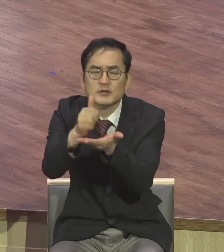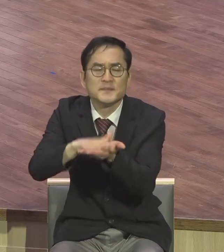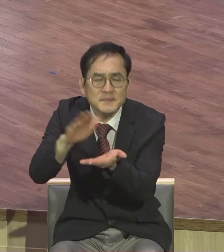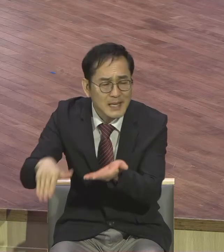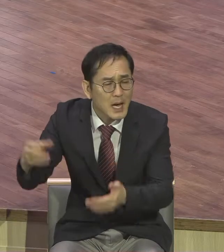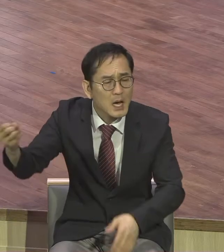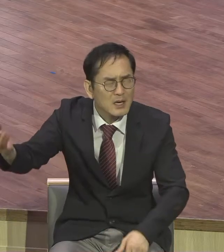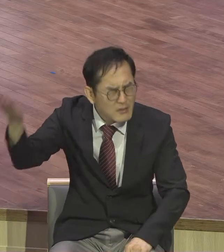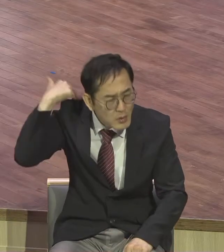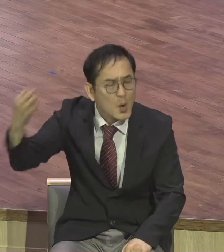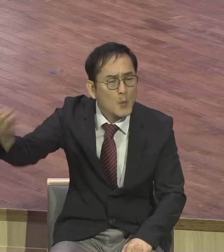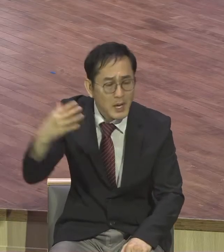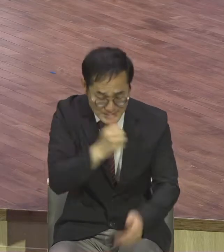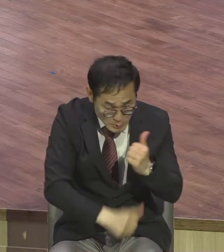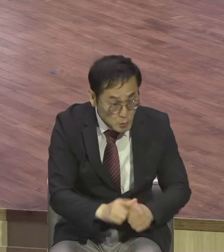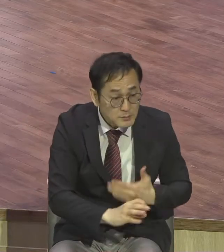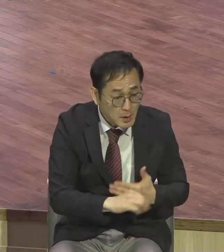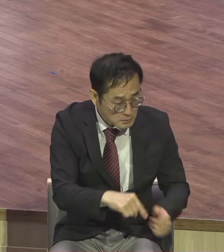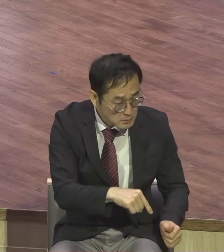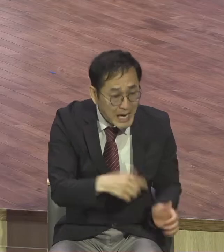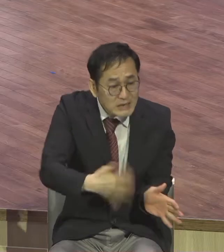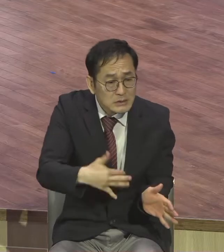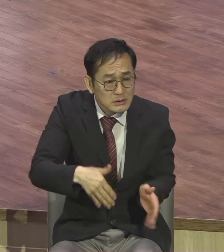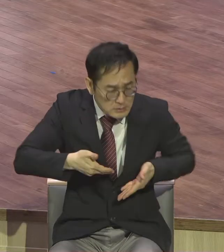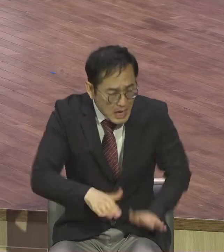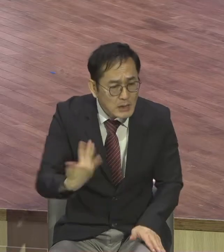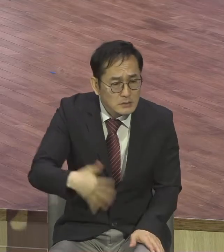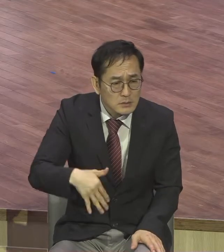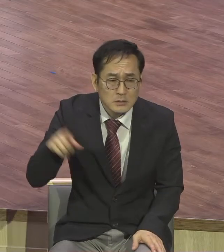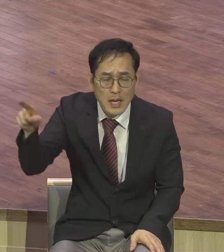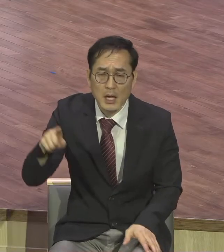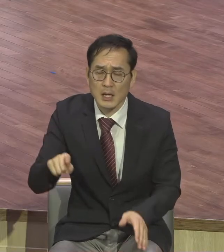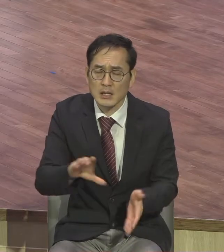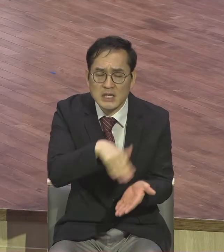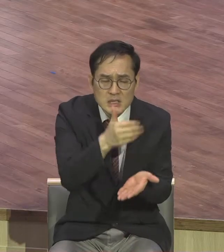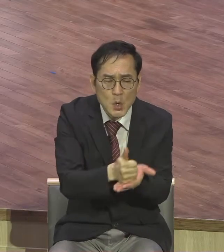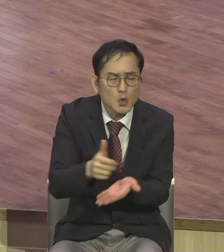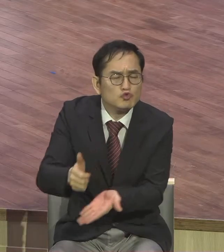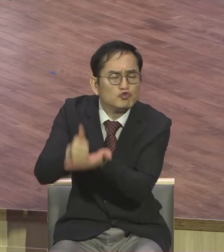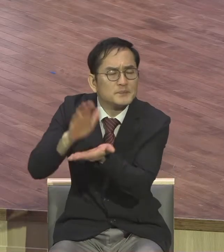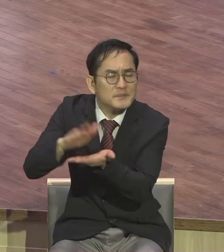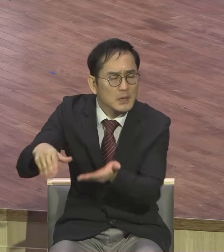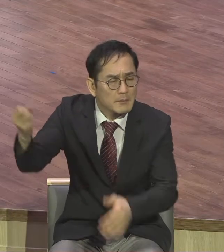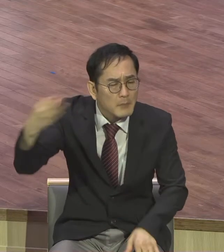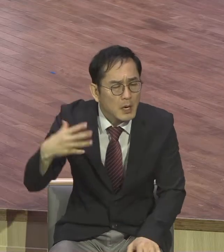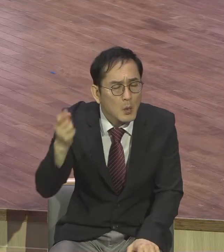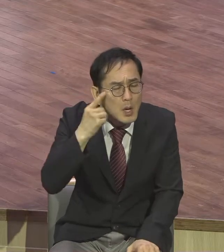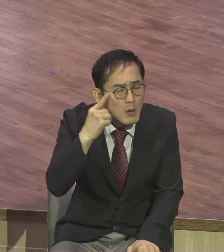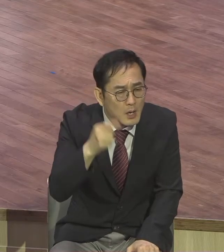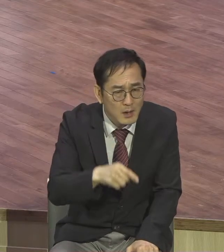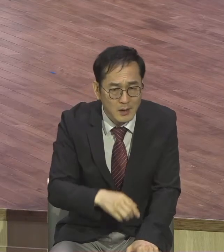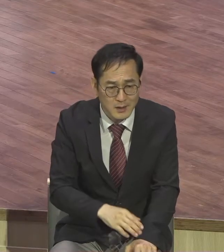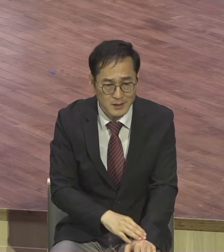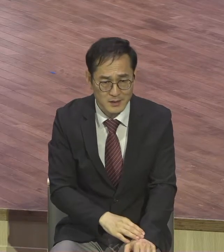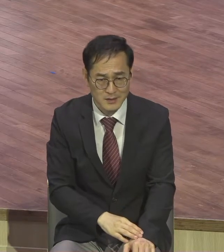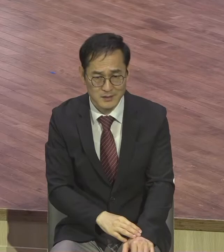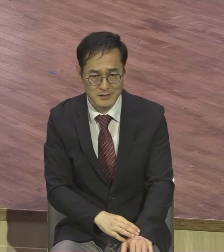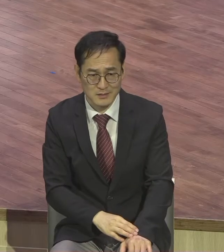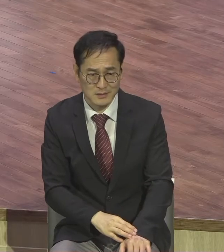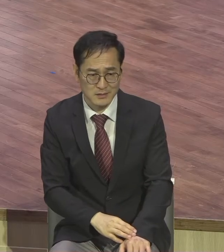되물었습니다 따위시 주라고 불러야 할 이 분이 바로 따위시의 자손이 되었다면 모순